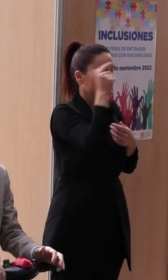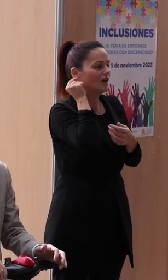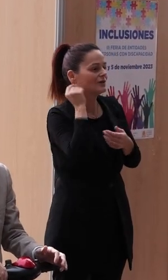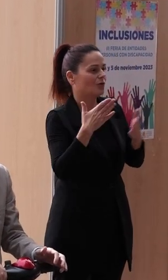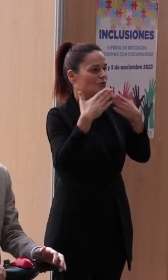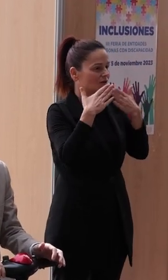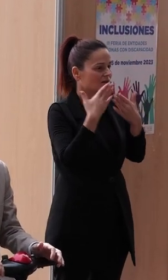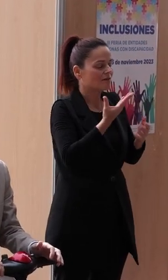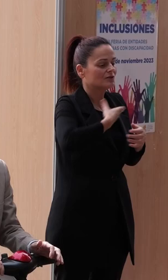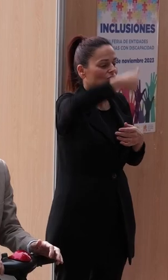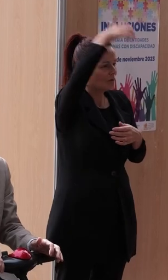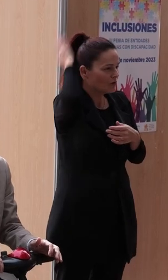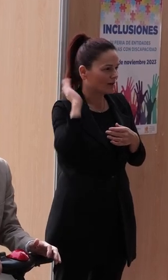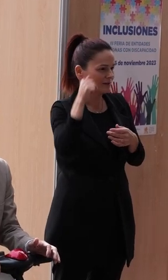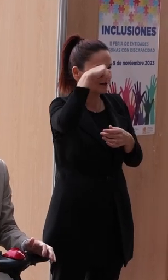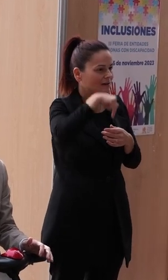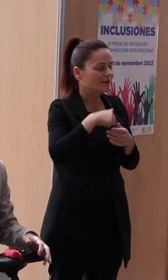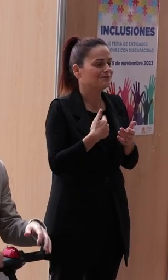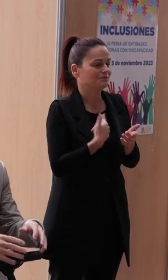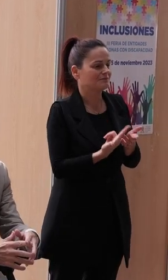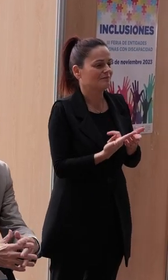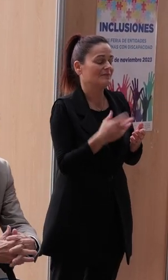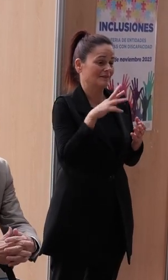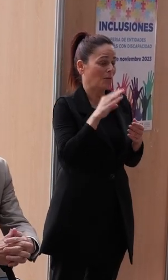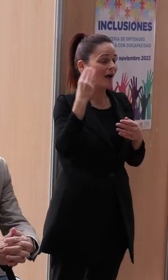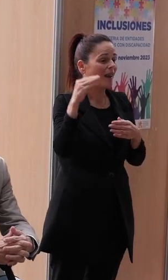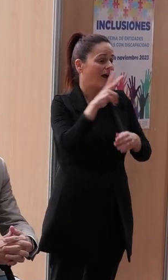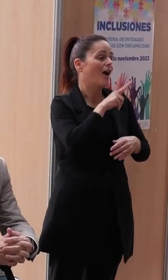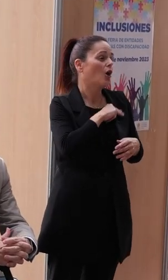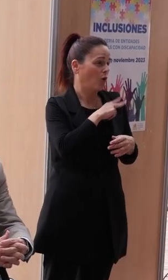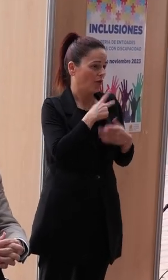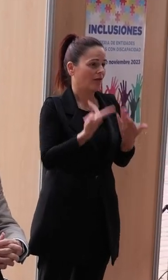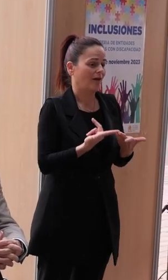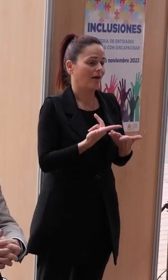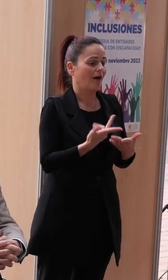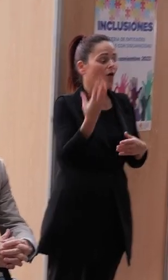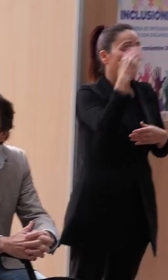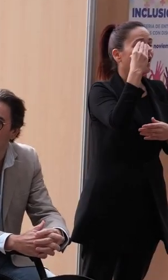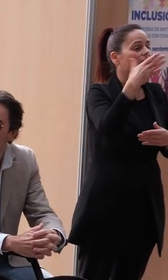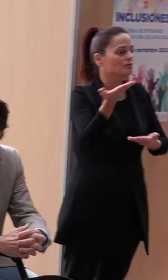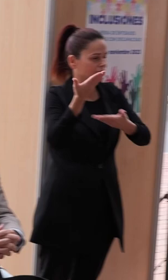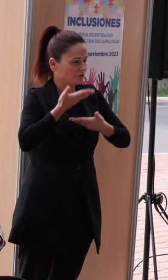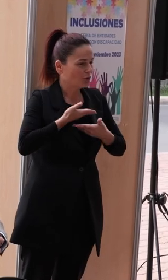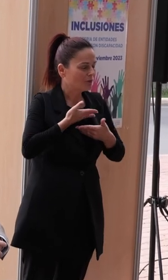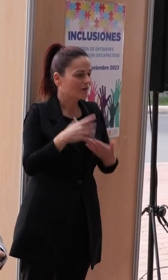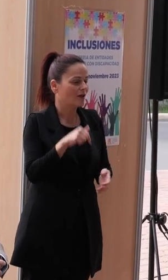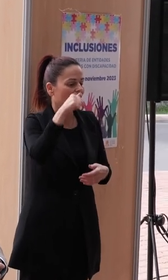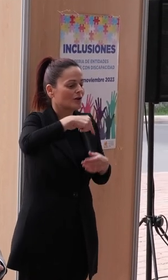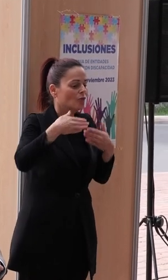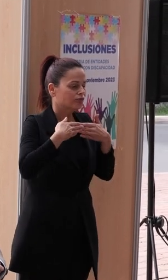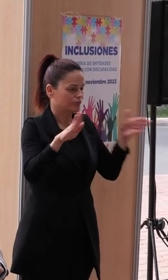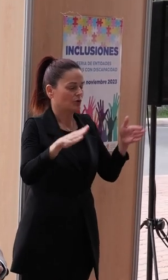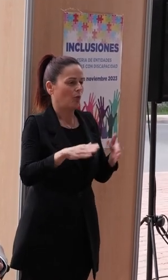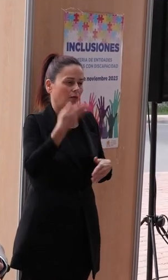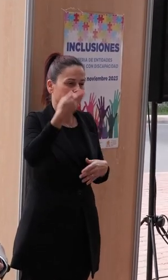agradecer al Ayuntamiento de Cartagena y sobre todo a Cristina, la concejala, que haya invitado al CERMI a esta inauguración, una inauguración muy